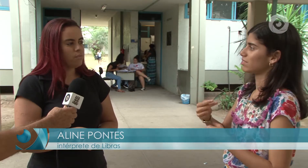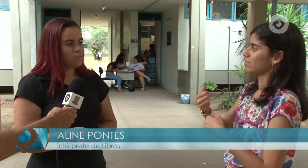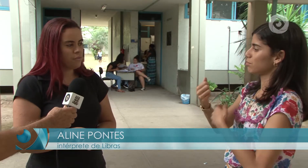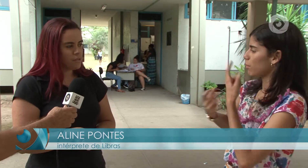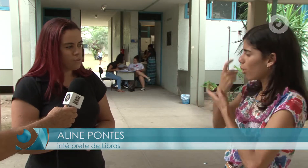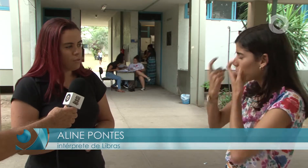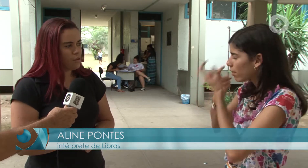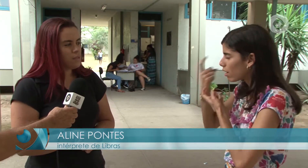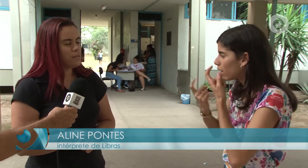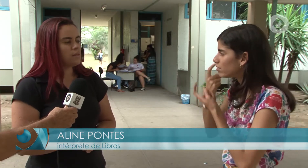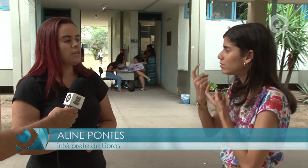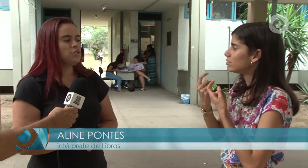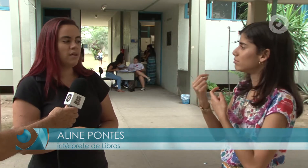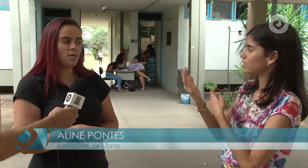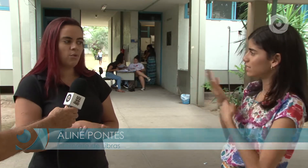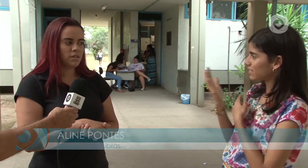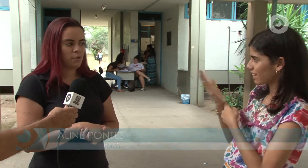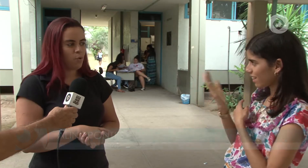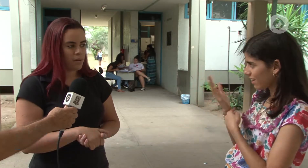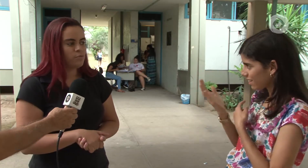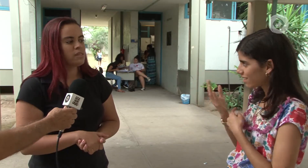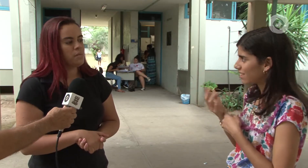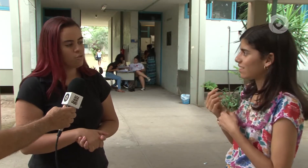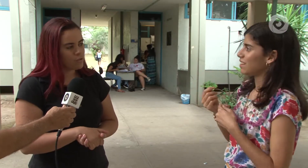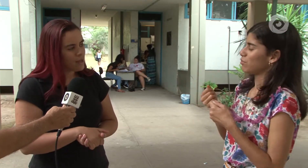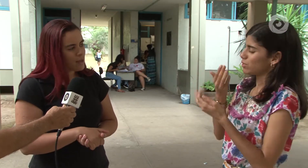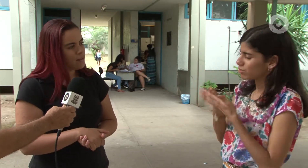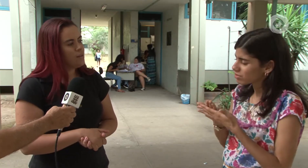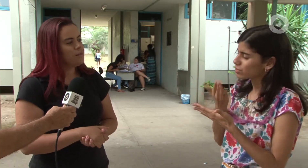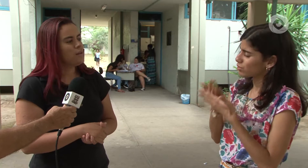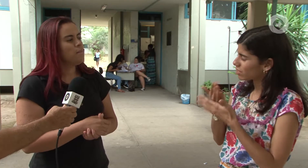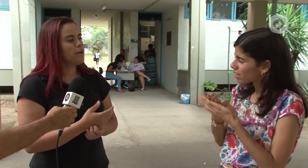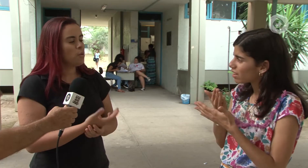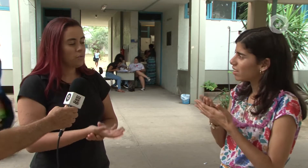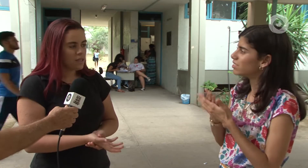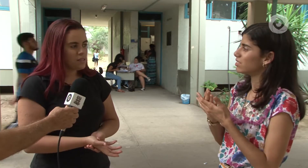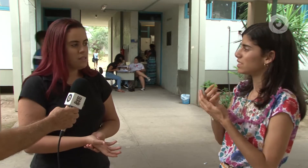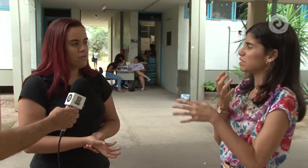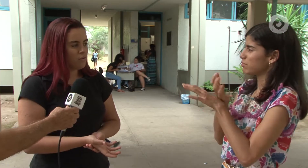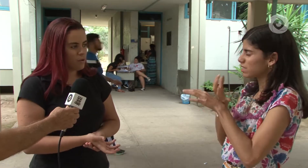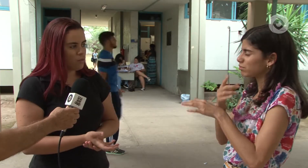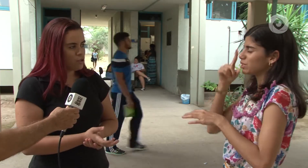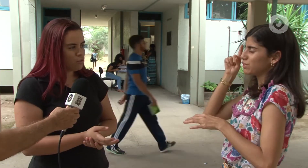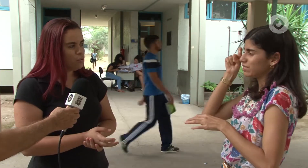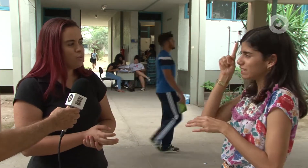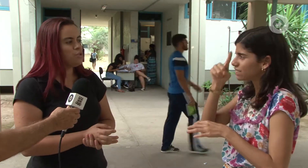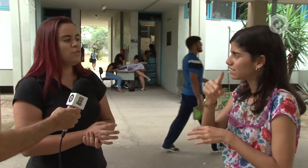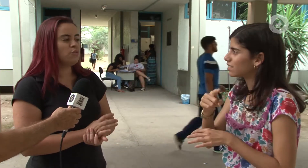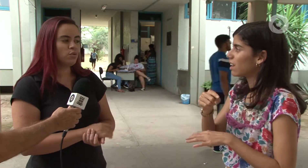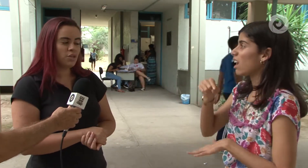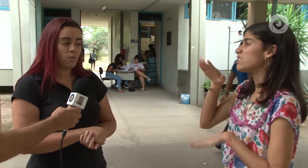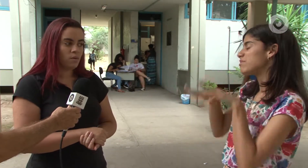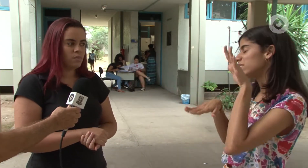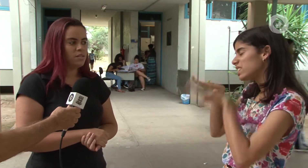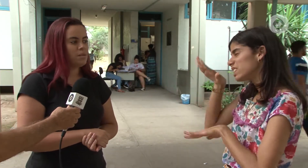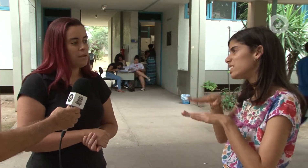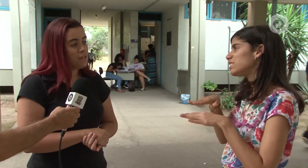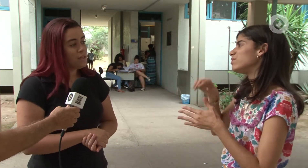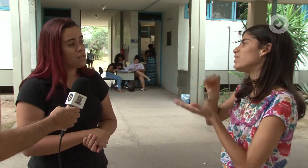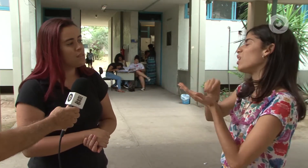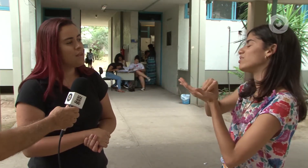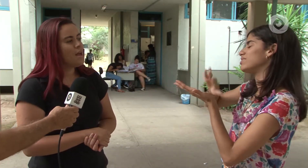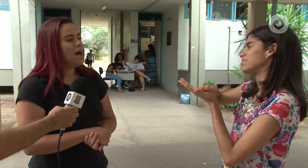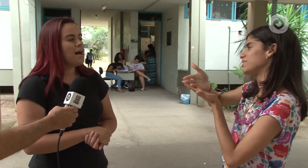Eu tive alguns professores que tiveram muitas preocupações em me ajudar para que eu pudesse desenvolver um bom estudo. Eu tive dificuldade com algumas